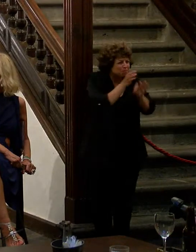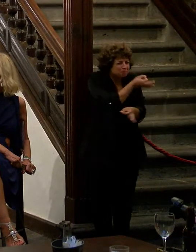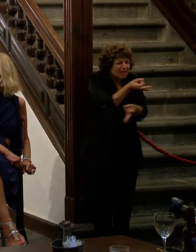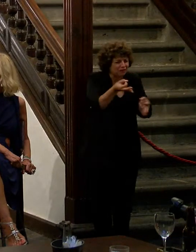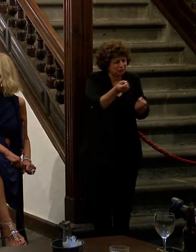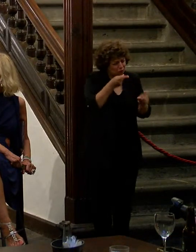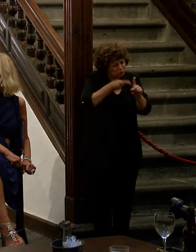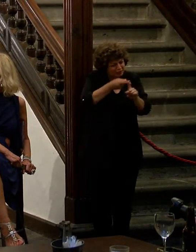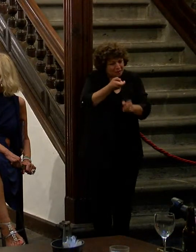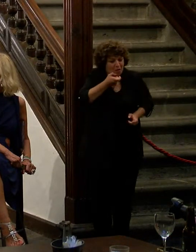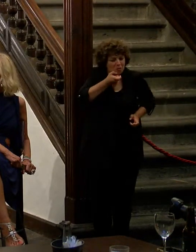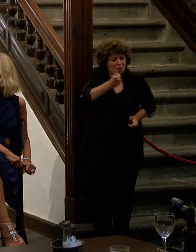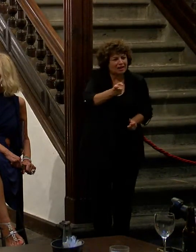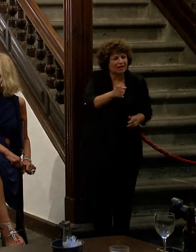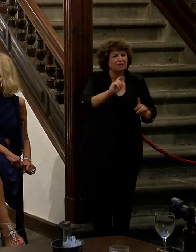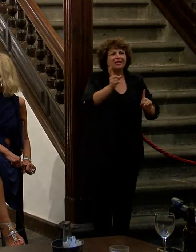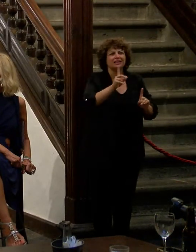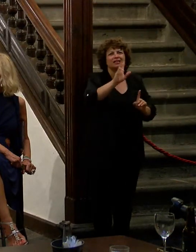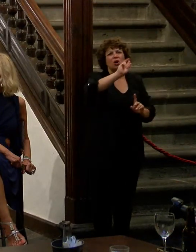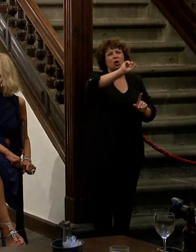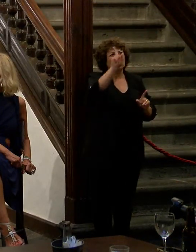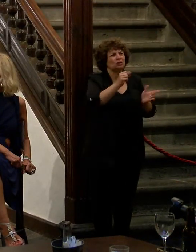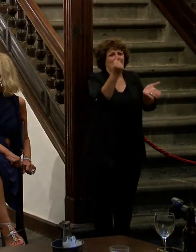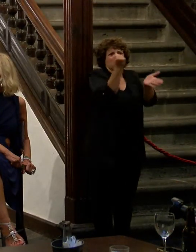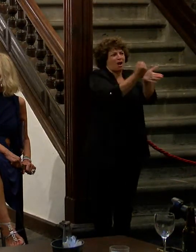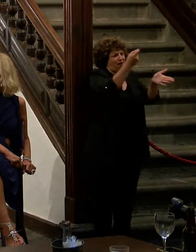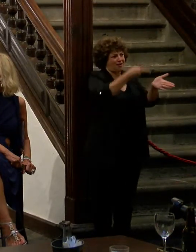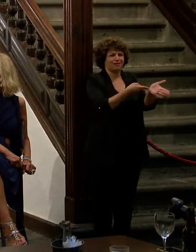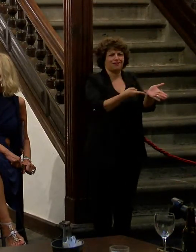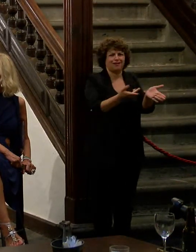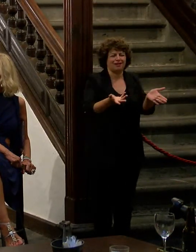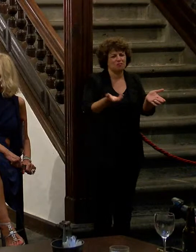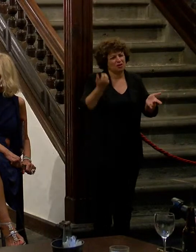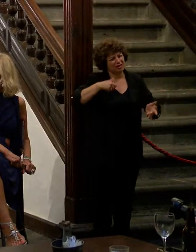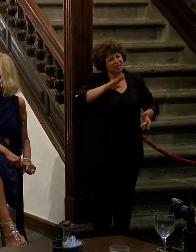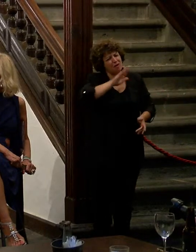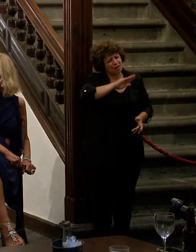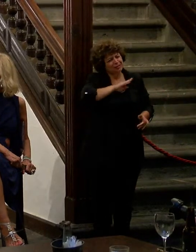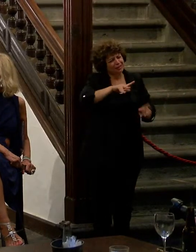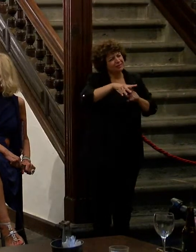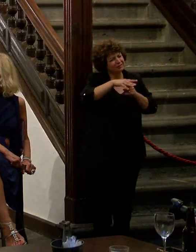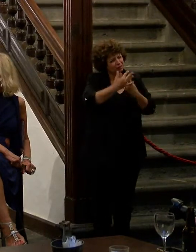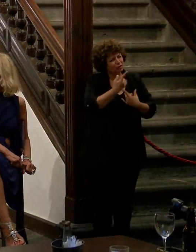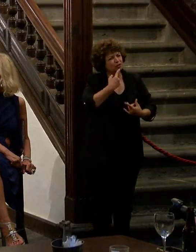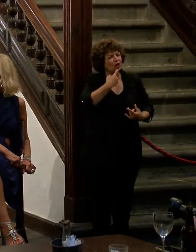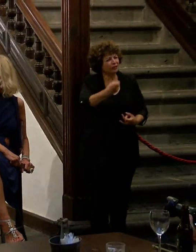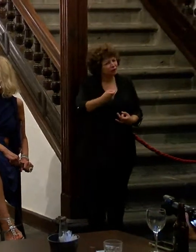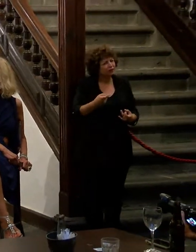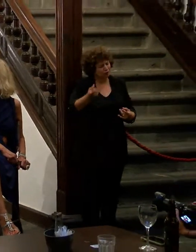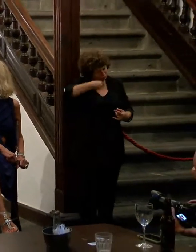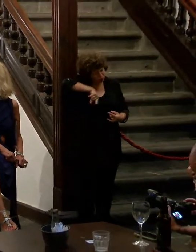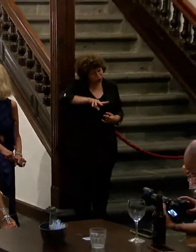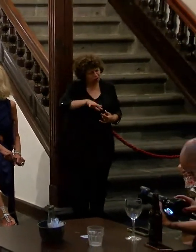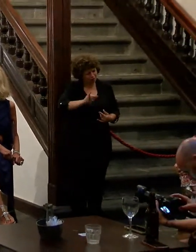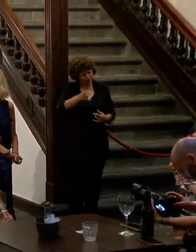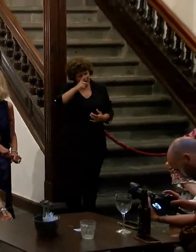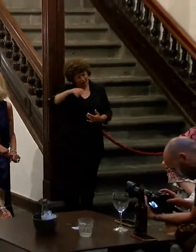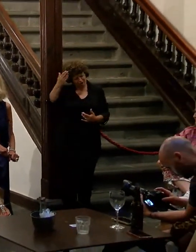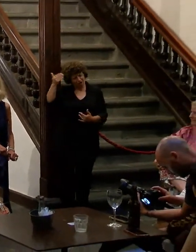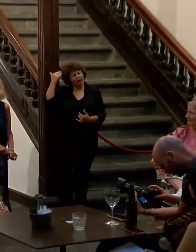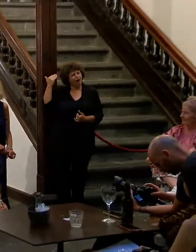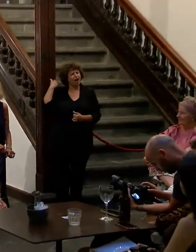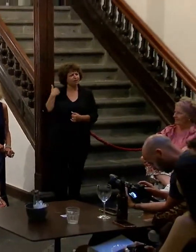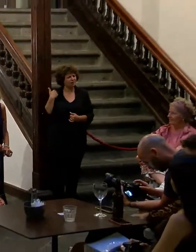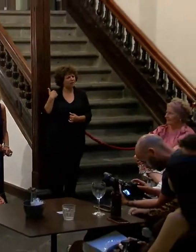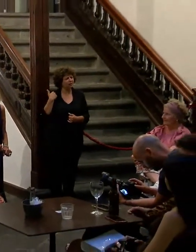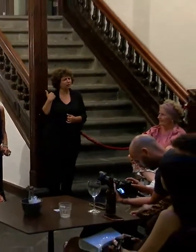palabras y no en fin de mañana de ellos porque ya bastante complicado lo conseguido en las anteriores